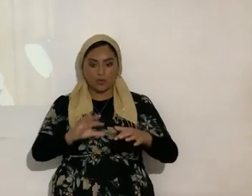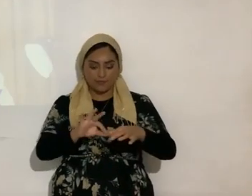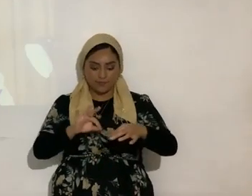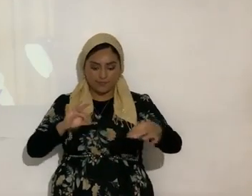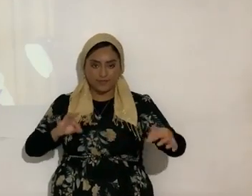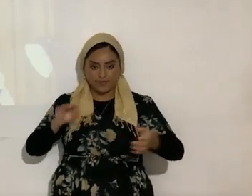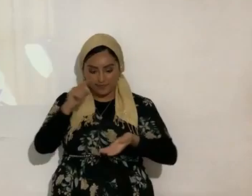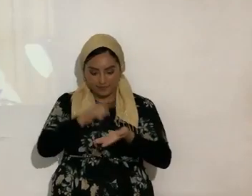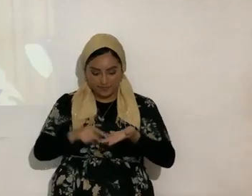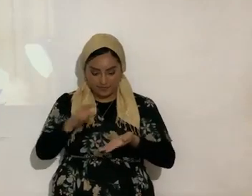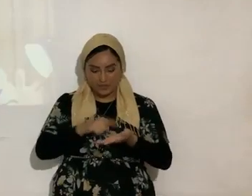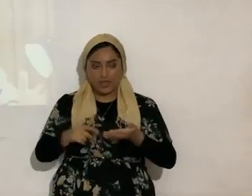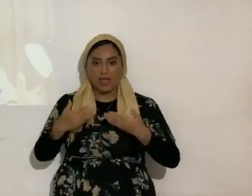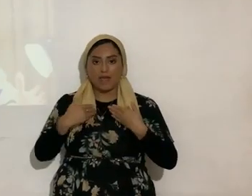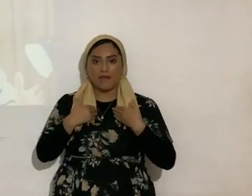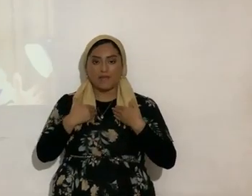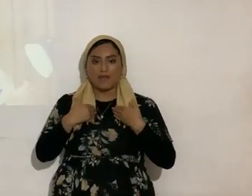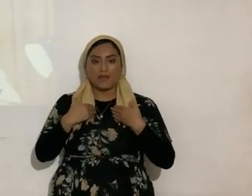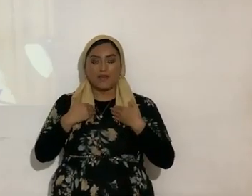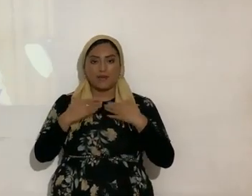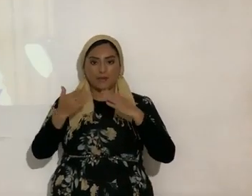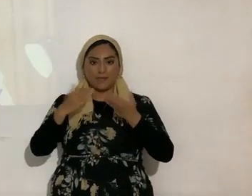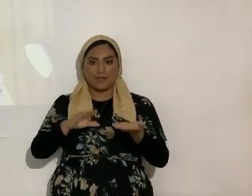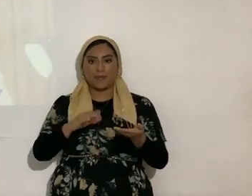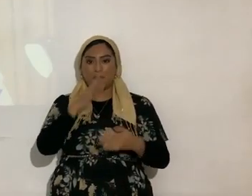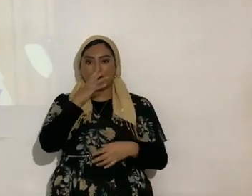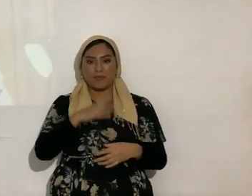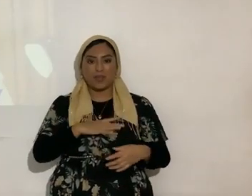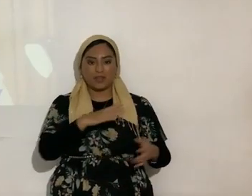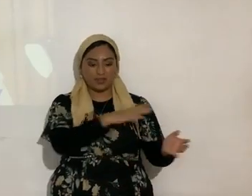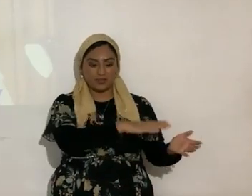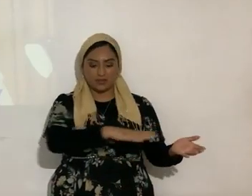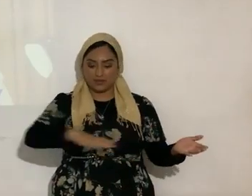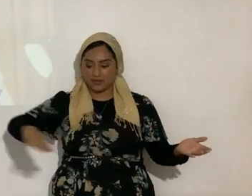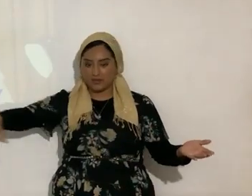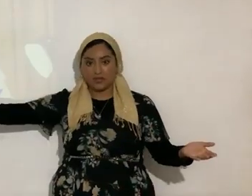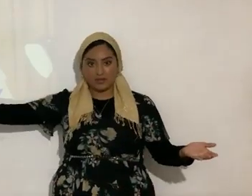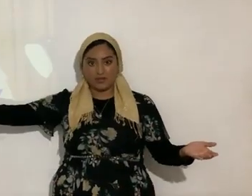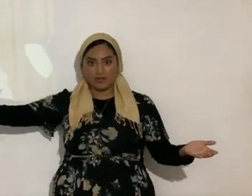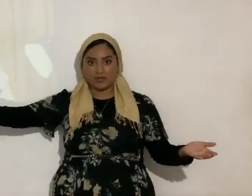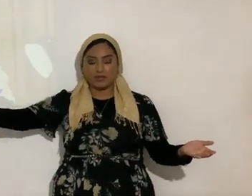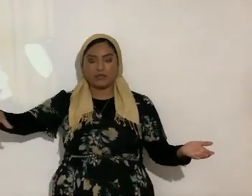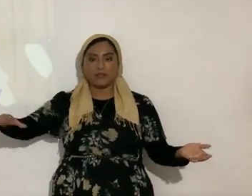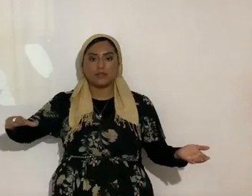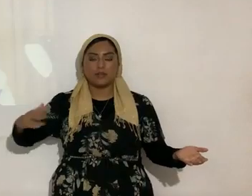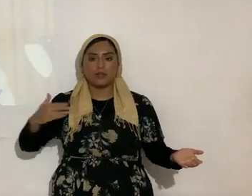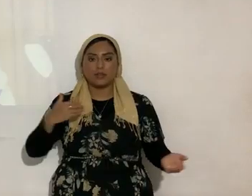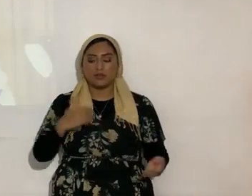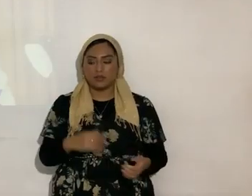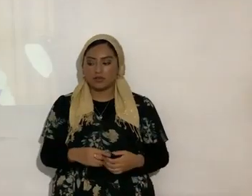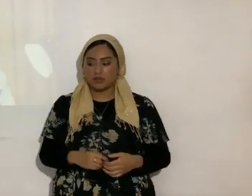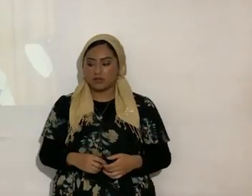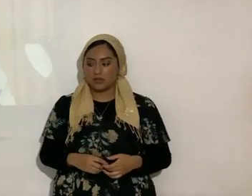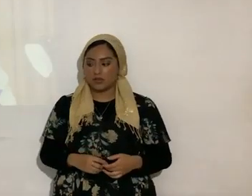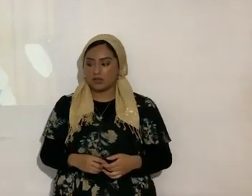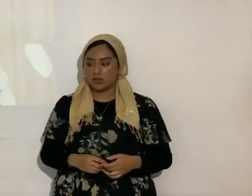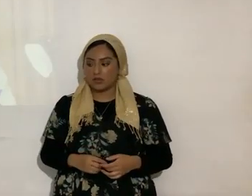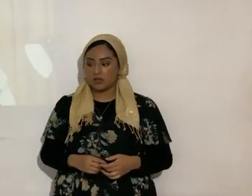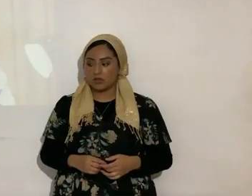estaba un cadáver de una mujer y estaba el estrado de los digamos las gradas